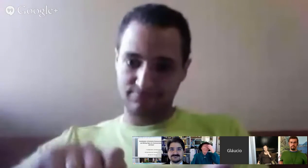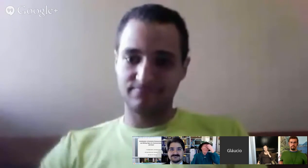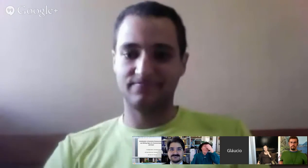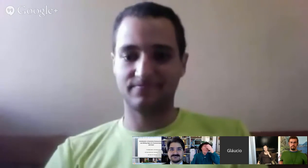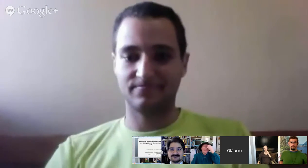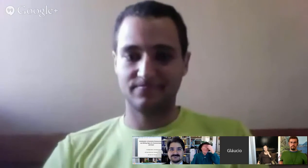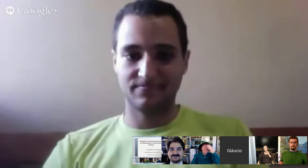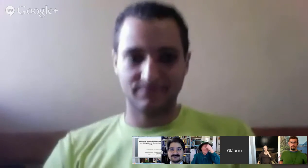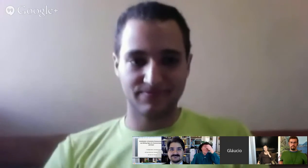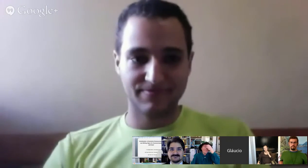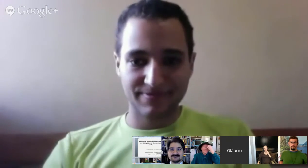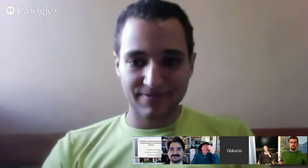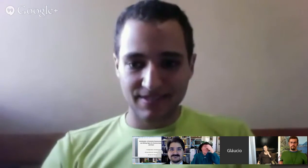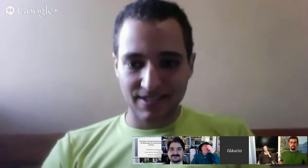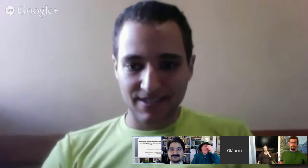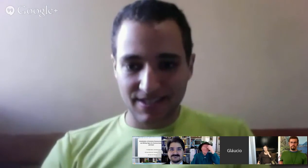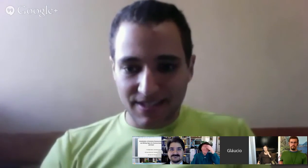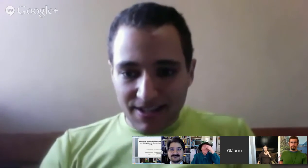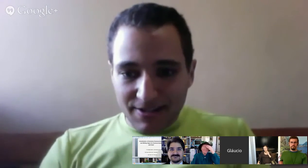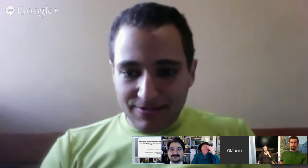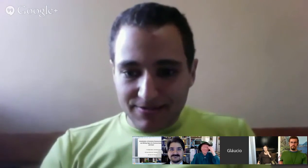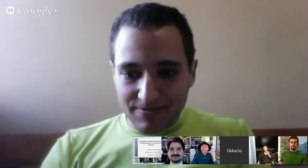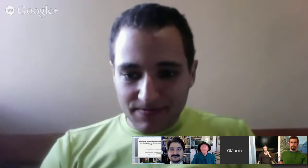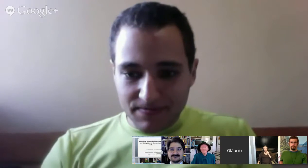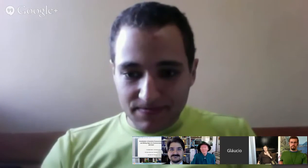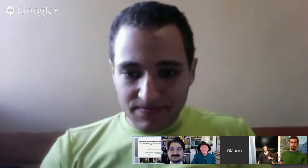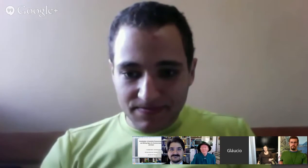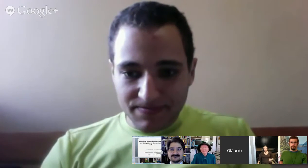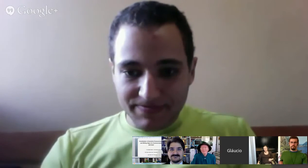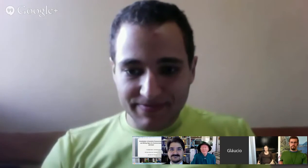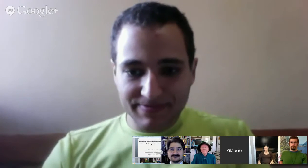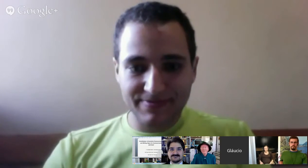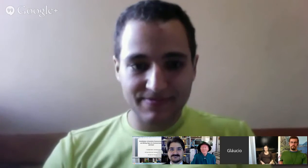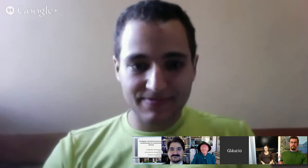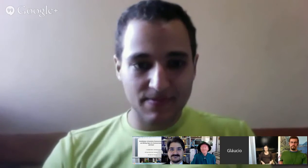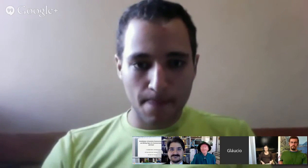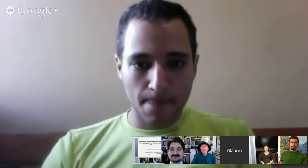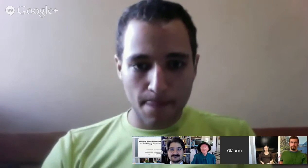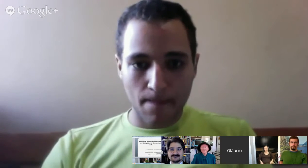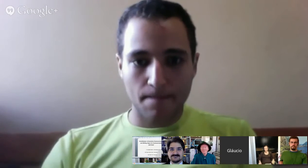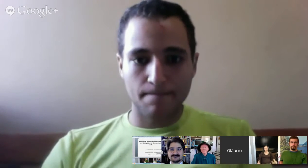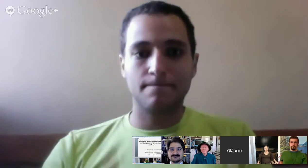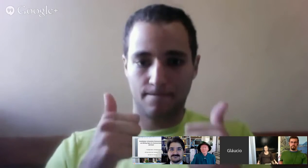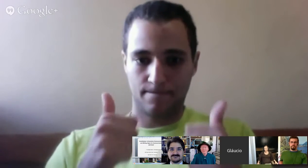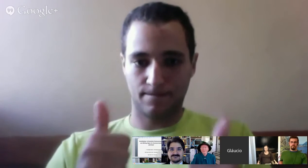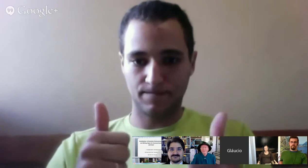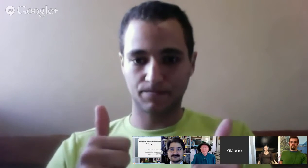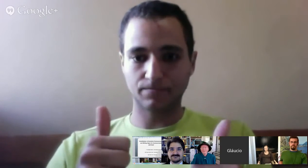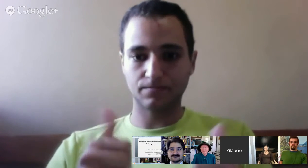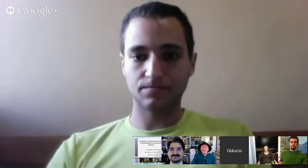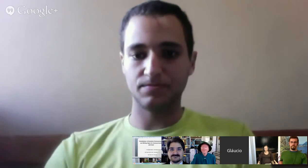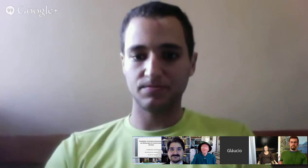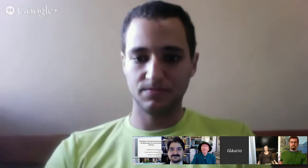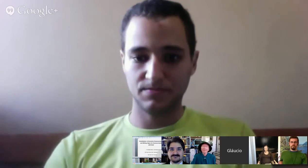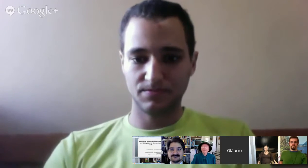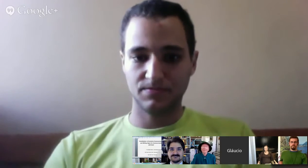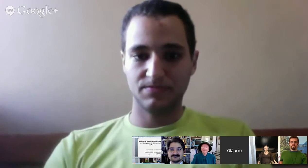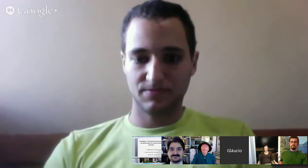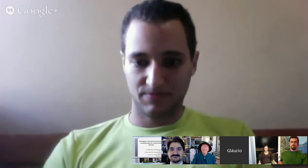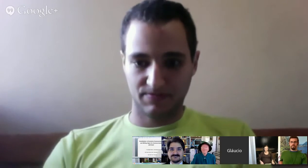aprendizado da língua de sinais por esses profissionais e a valorização da língua nesse contexto, no